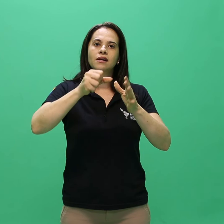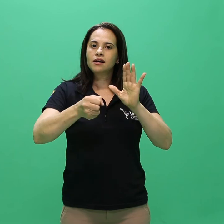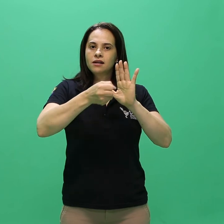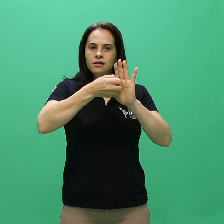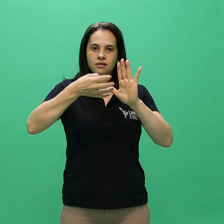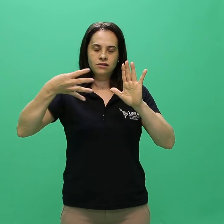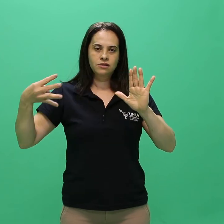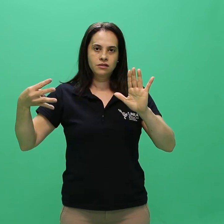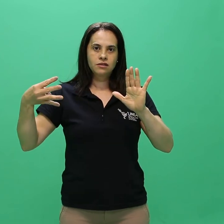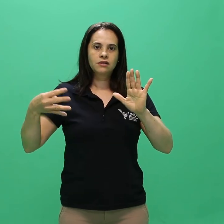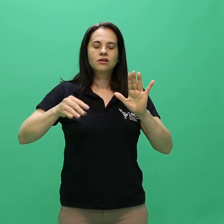7.4